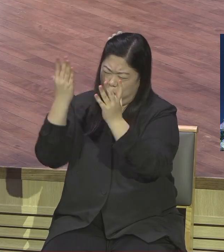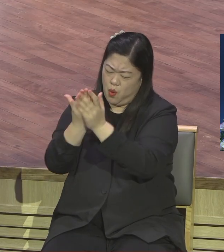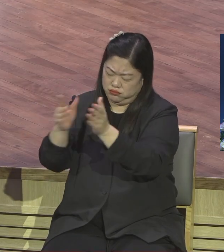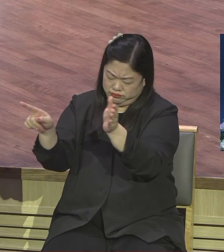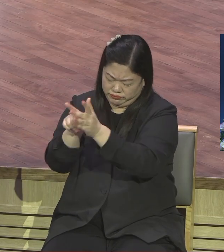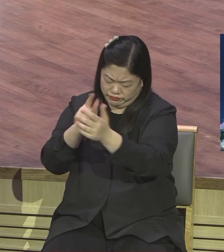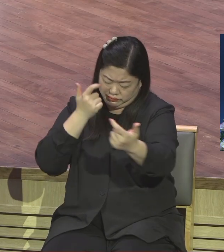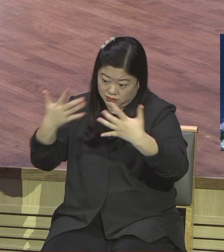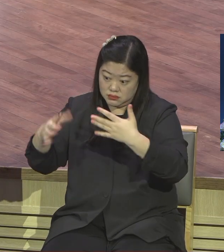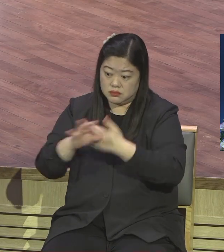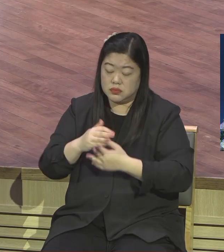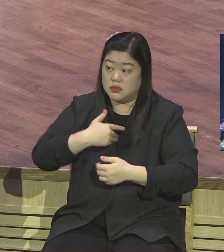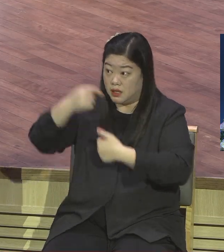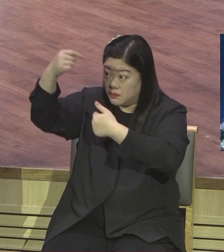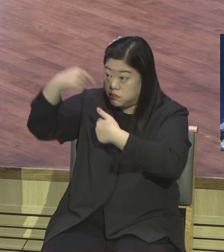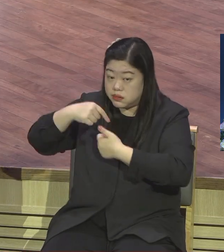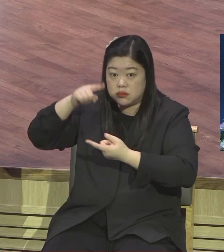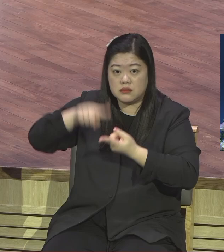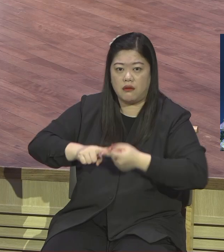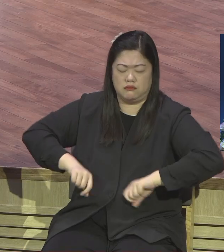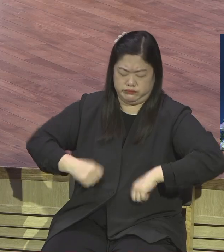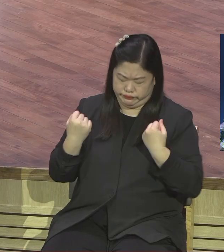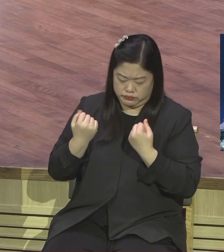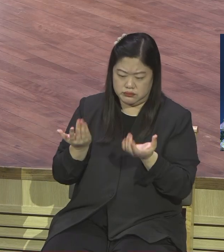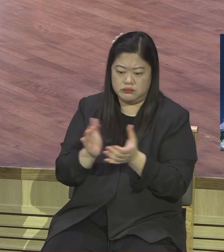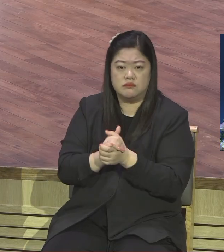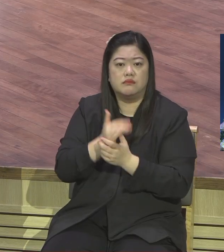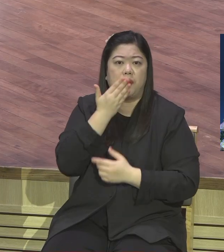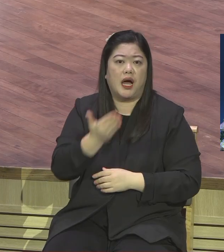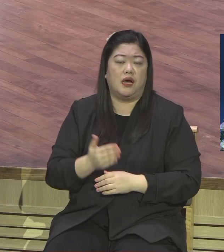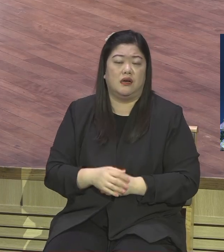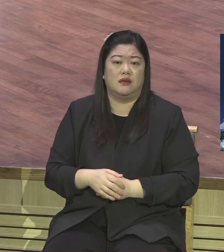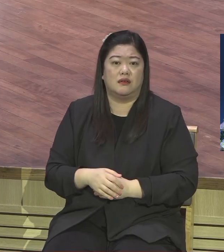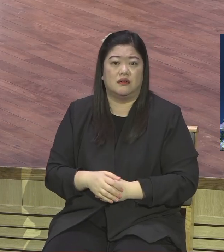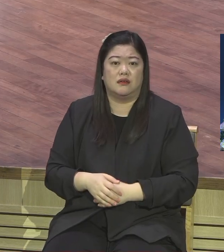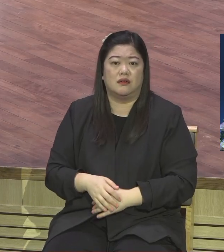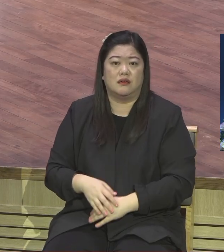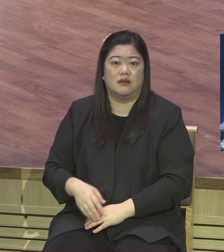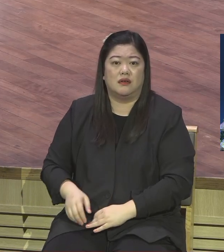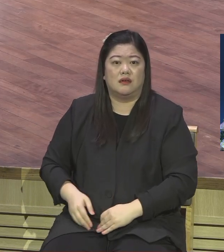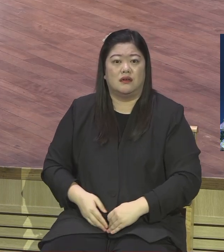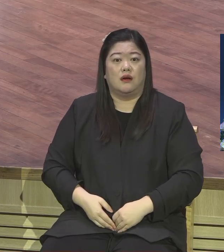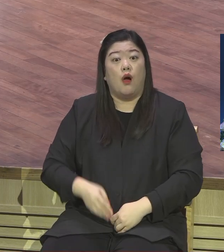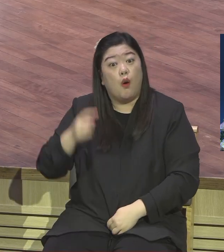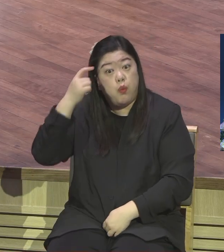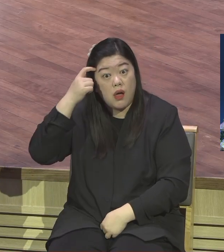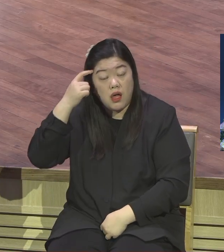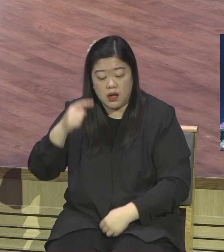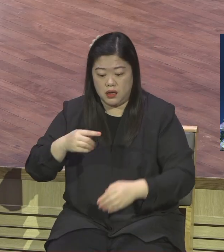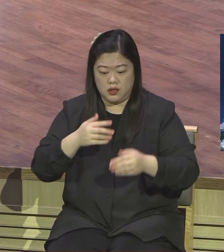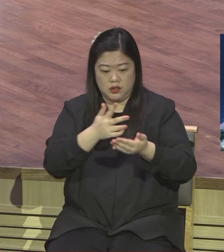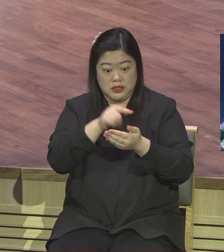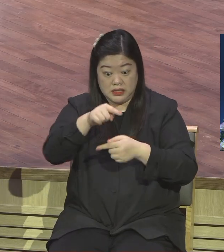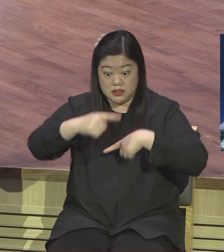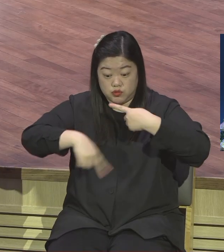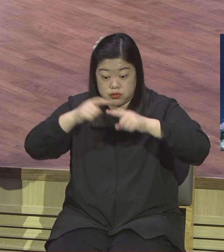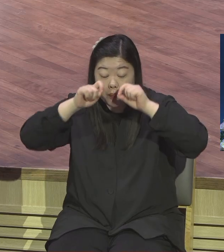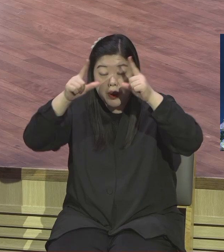아멘 이것은요 하늘에 내 아버지 가르치는 거야 너에게 제가 늘